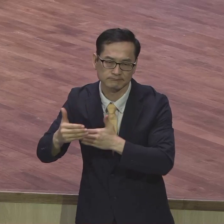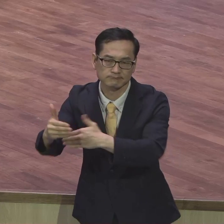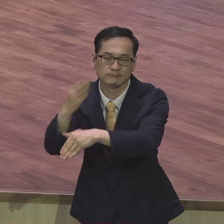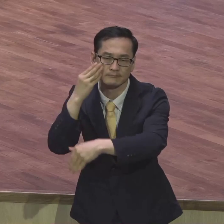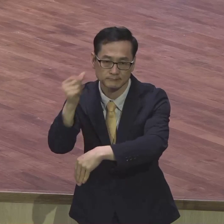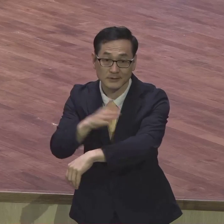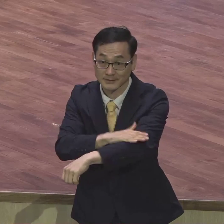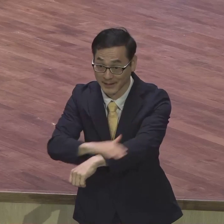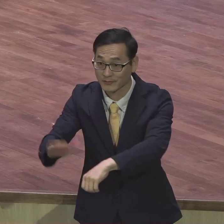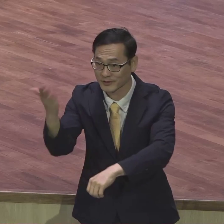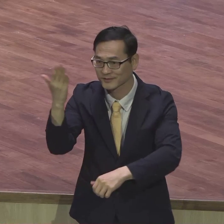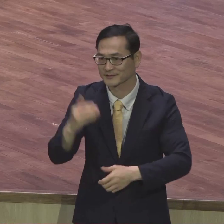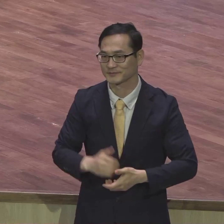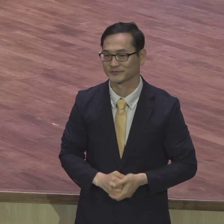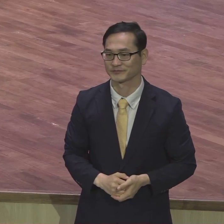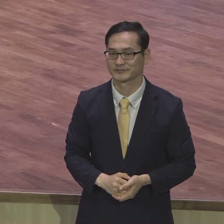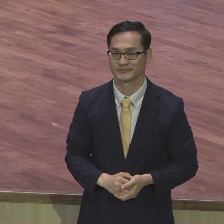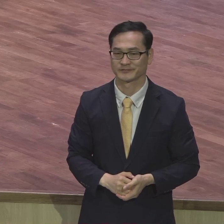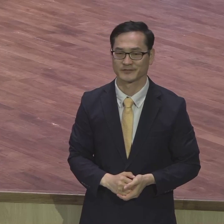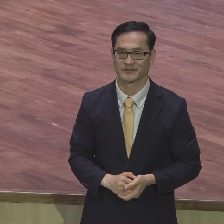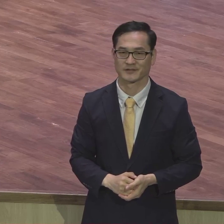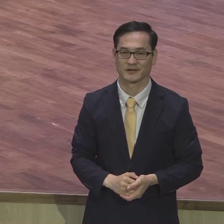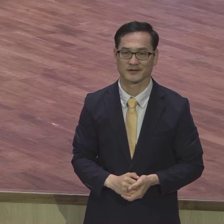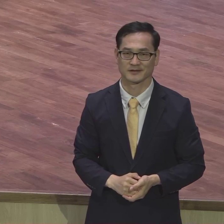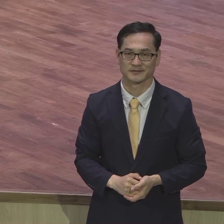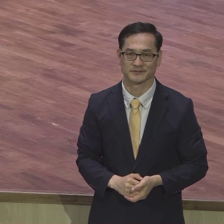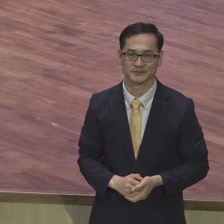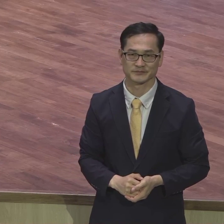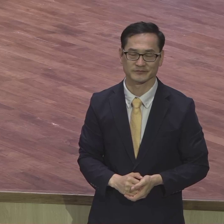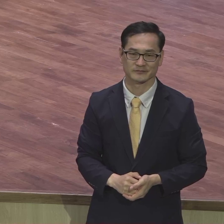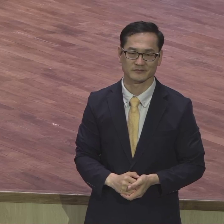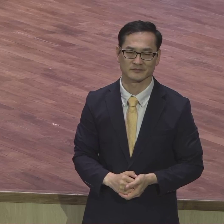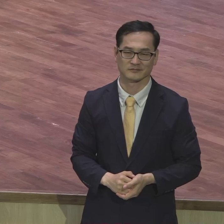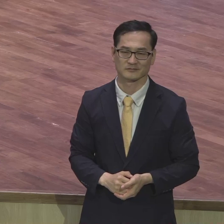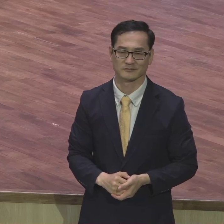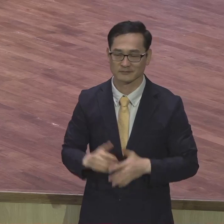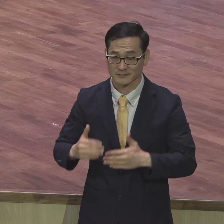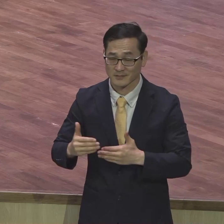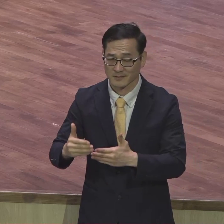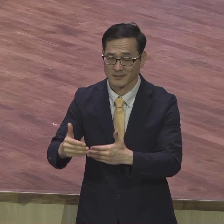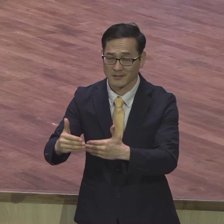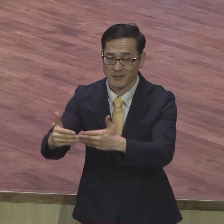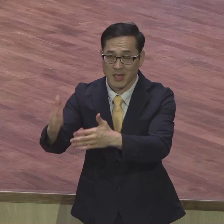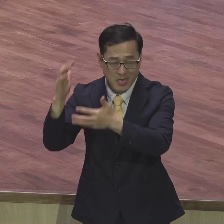이제 입당 예배 임직식 그런 진행을 다 하느라고 정신없이 보내고 왔습니다